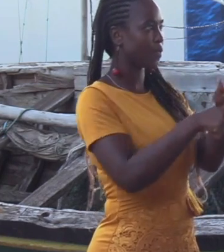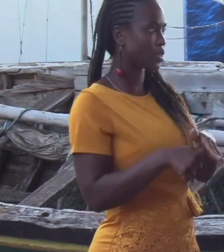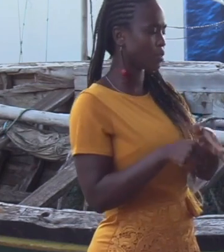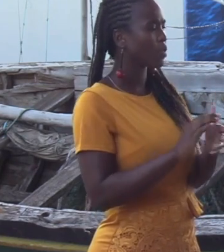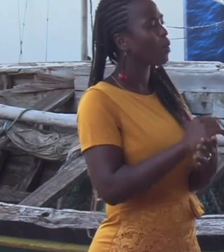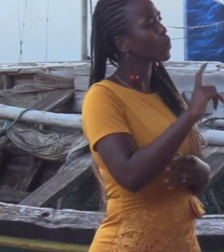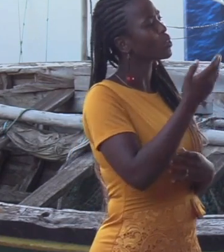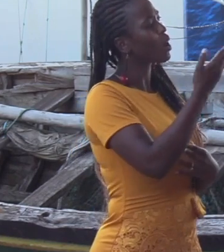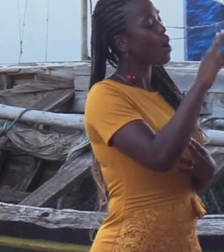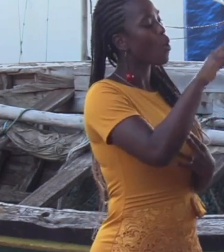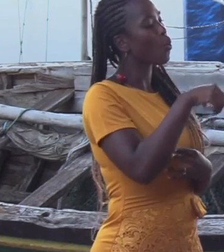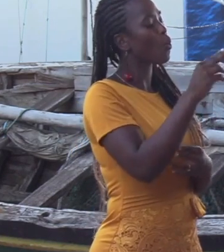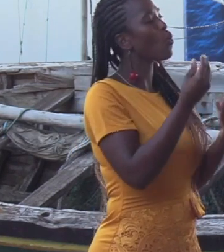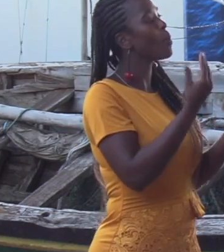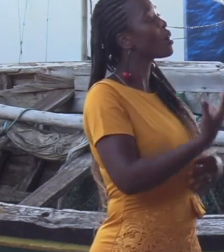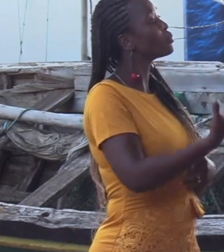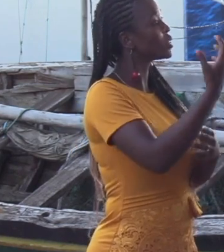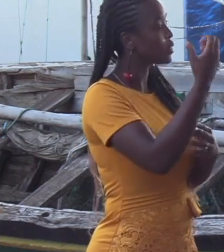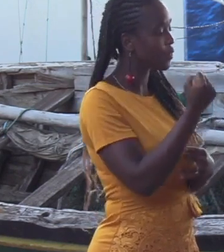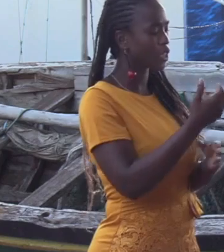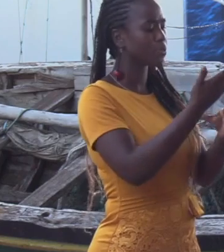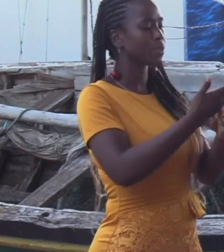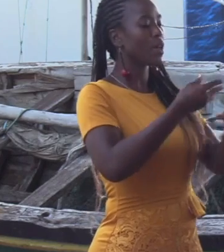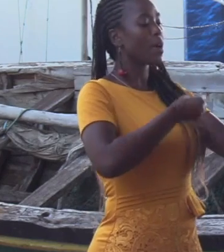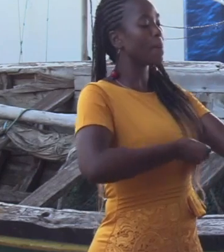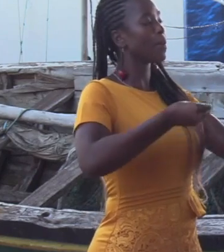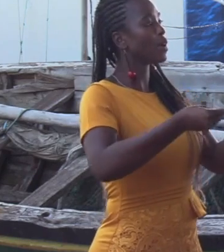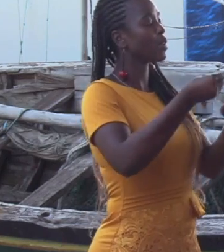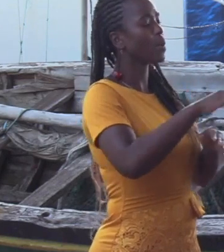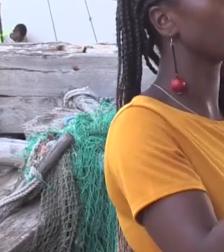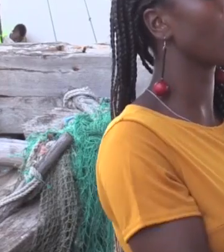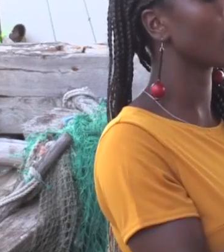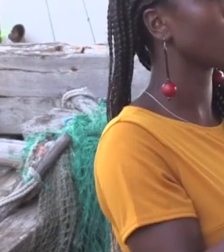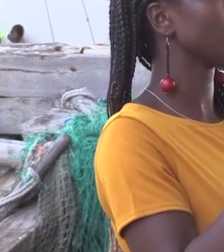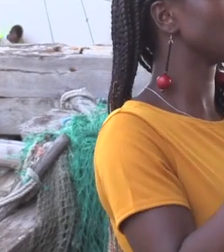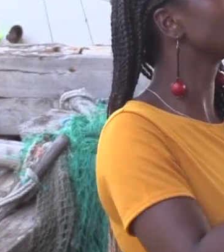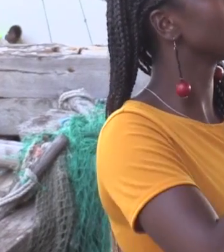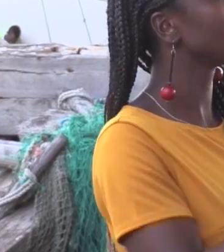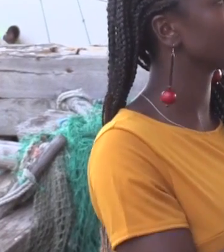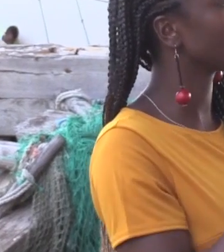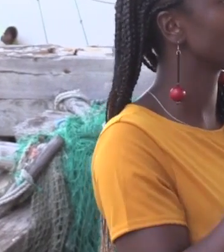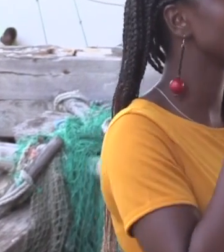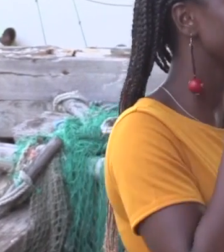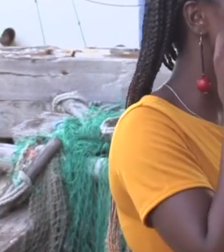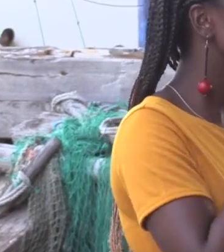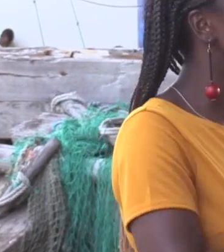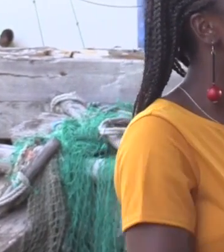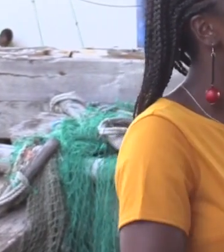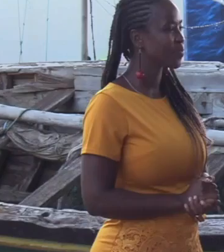arquitetónicas. Que experiências podem ser partilhadas da Noruega e que podemos aprender para superar a discriminação?